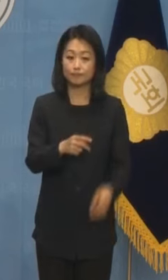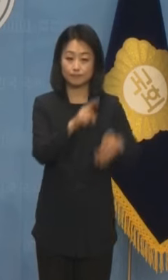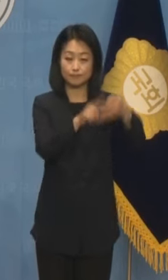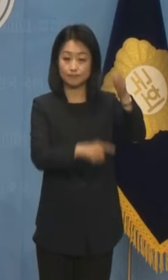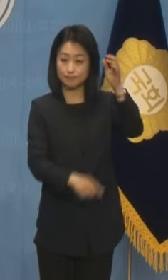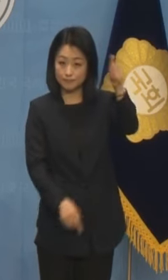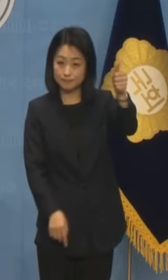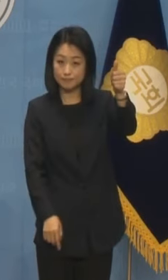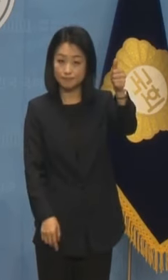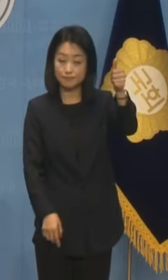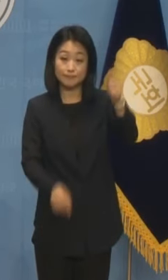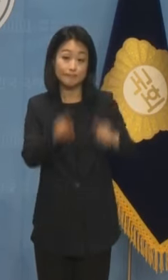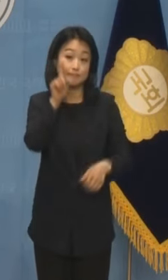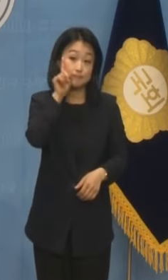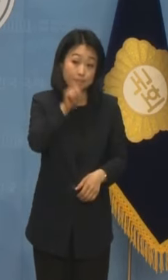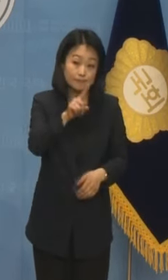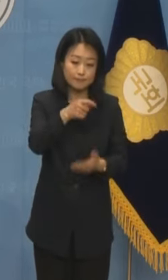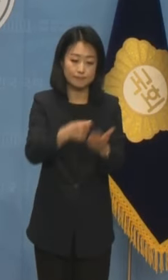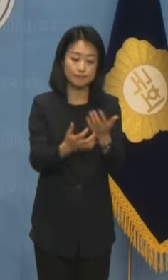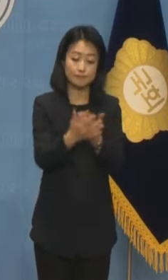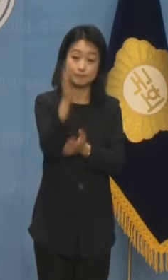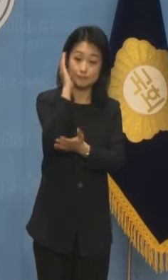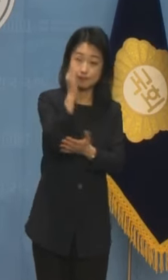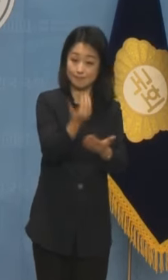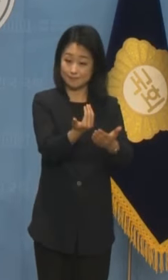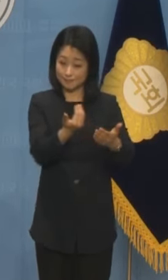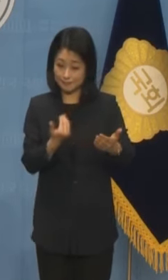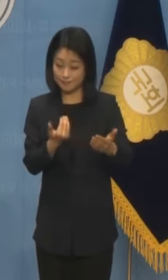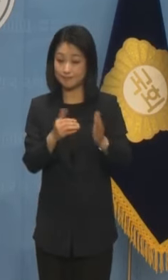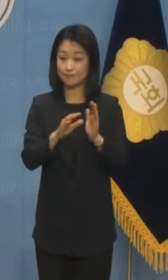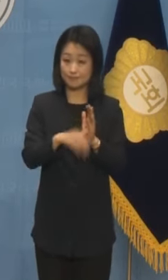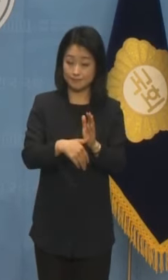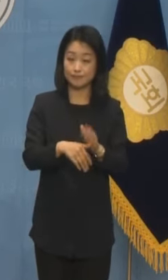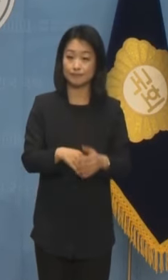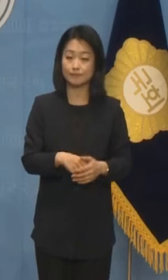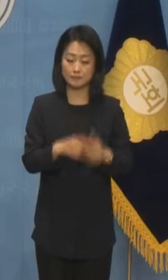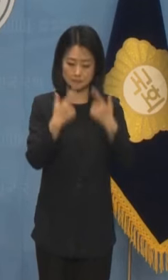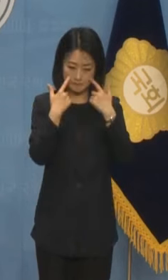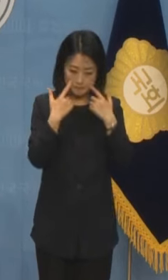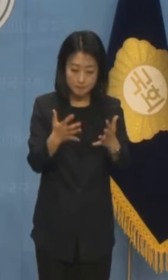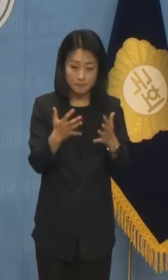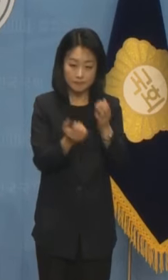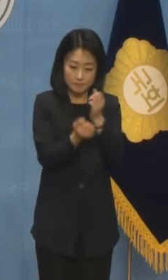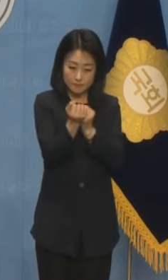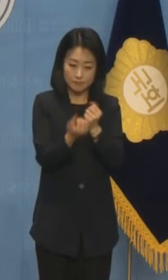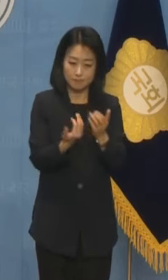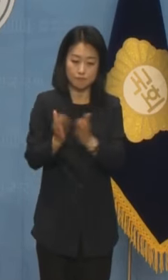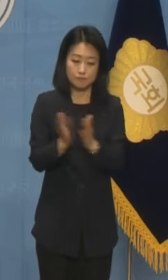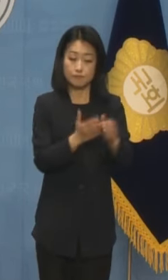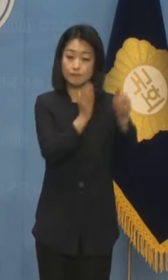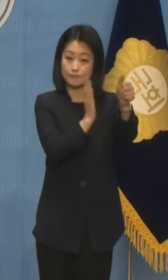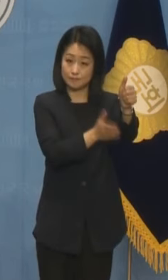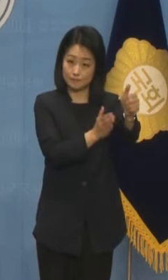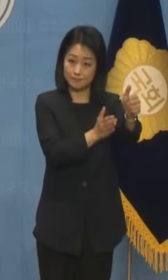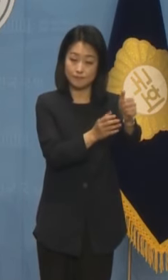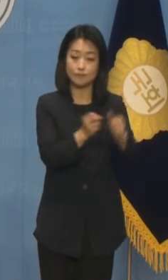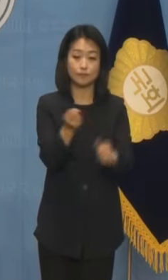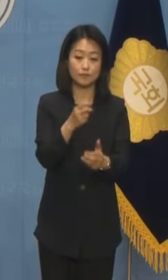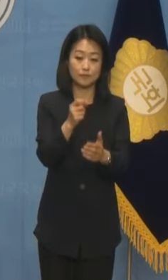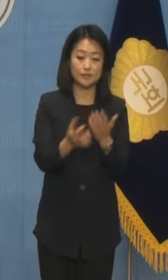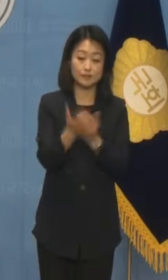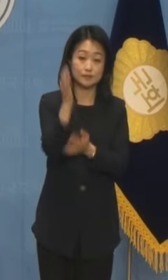대통령께서는 내일 기자회견 과정에서 확실한 해명을 해주셔야 국민적